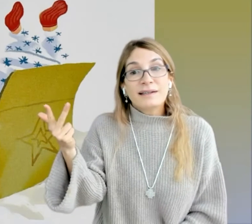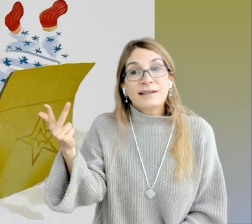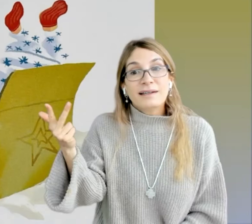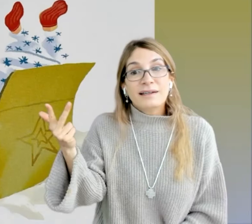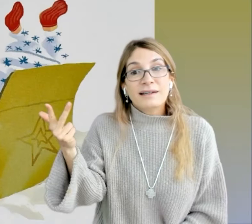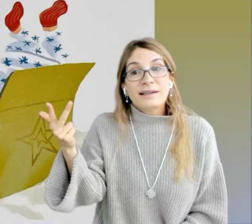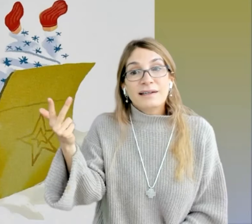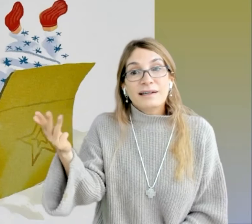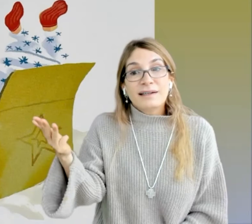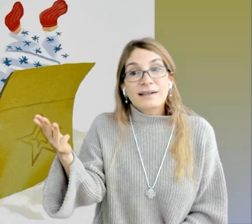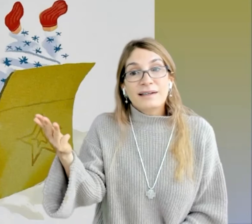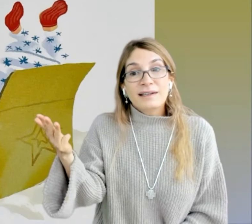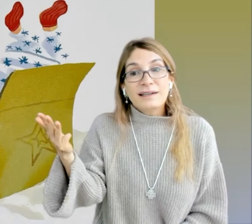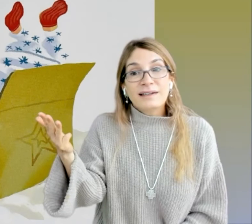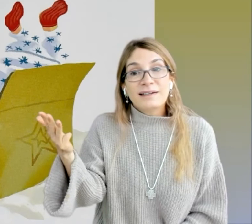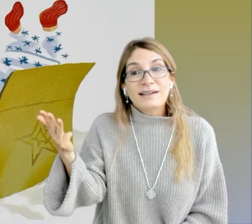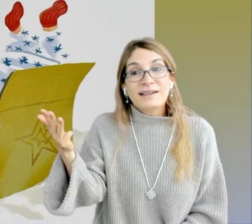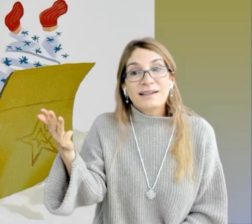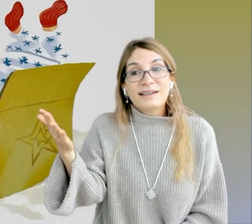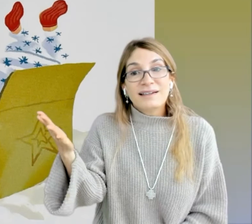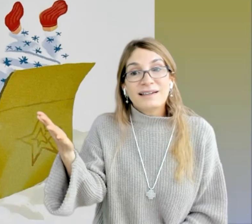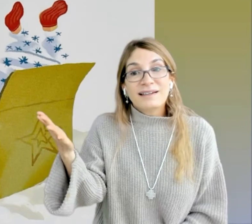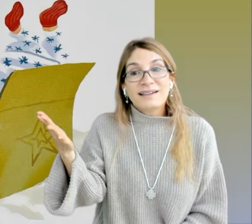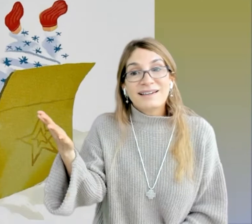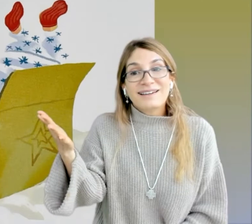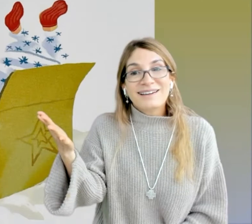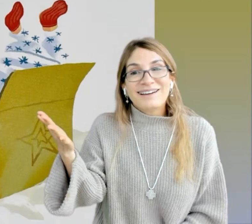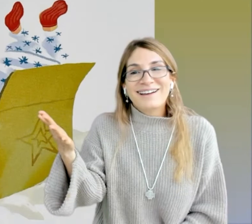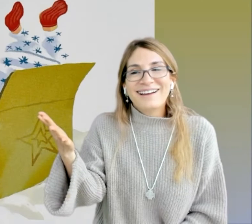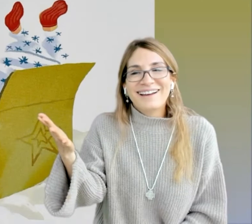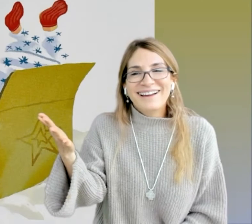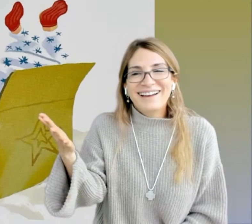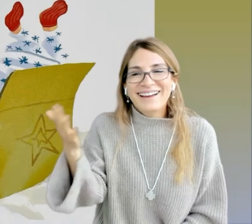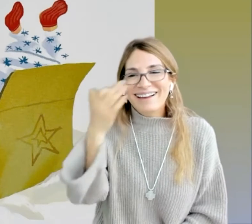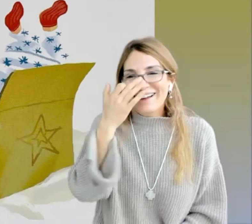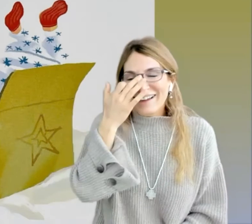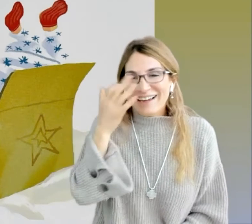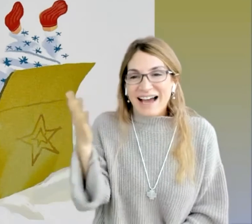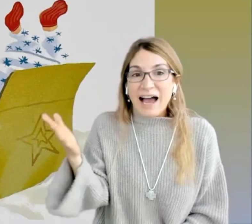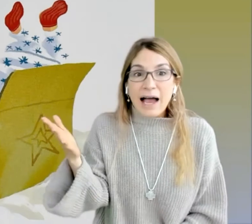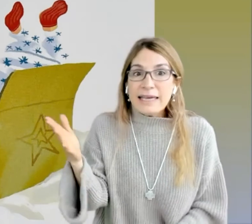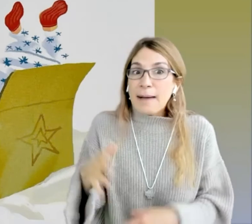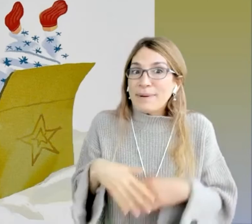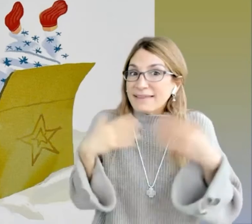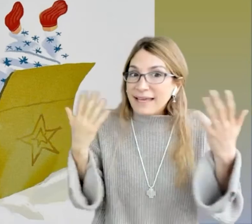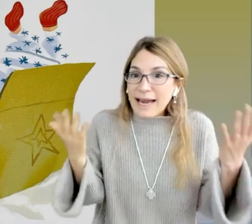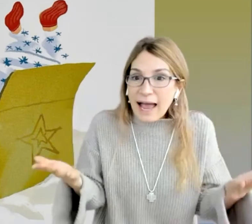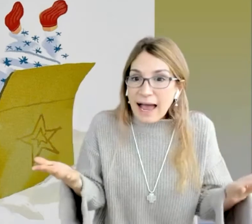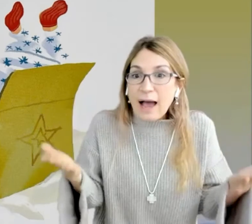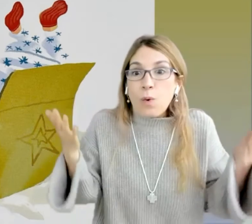tendrá nada que comer y cuando ir al baño no habrá ahí el baño. Ajá, ¿y aprenderá a